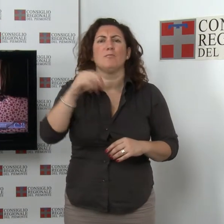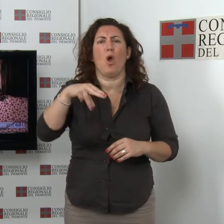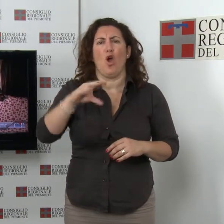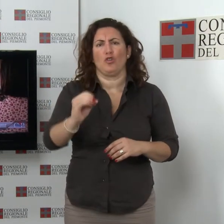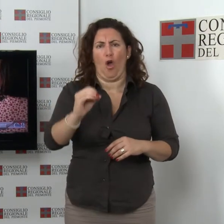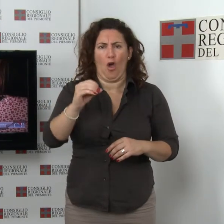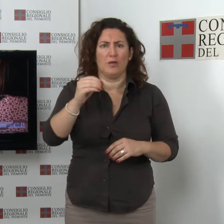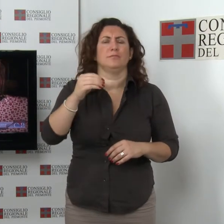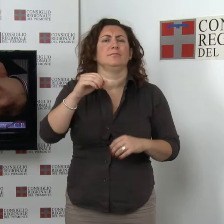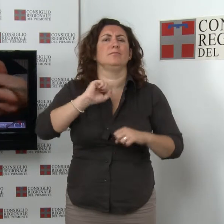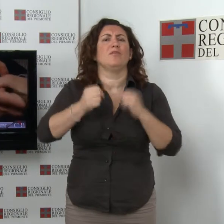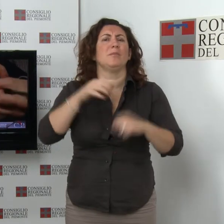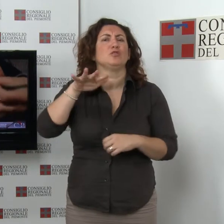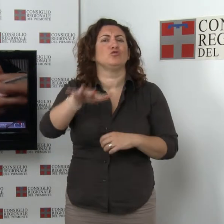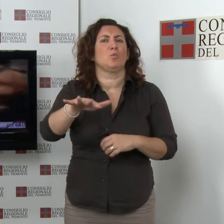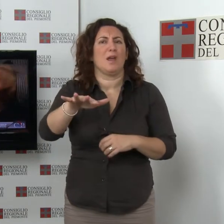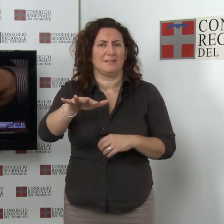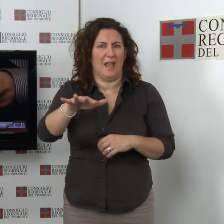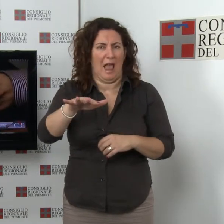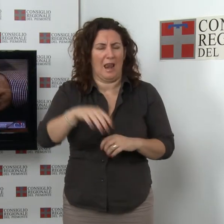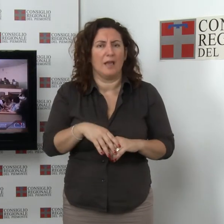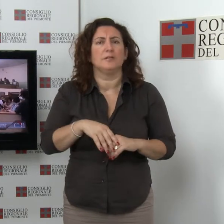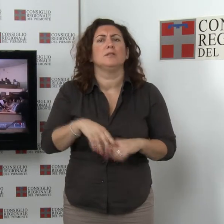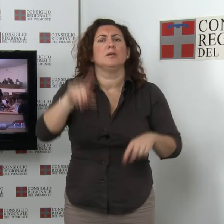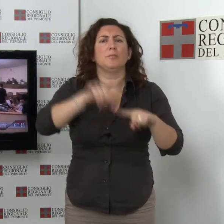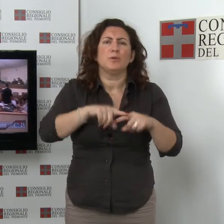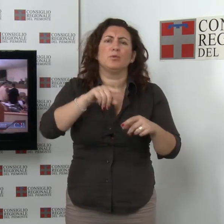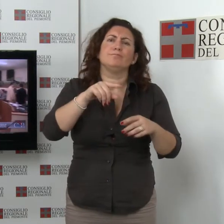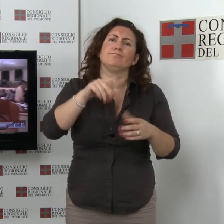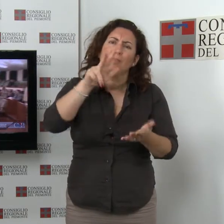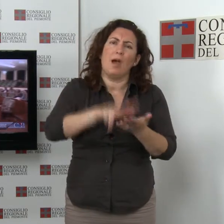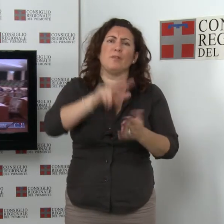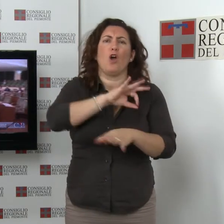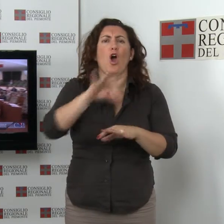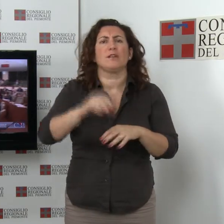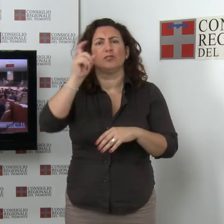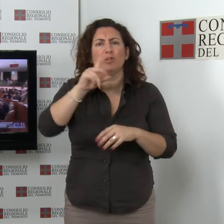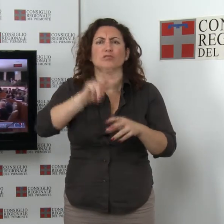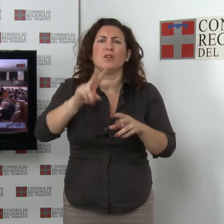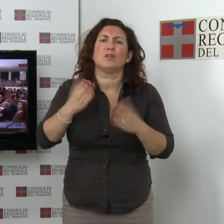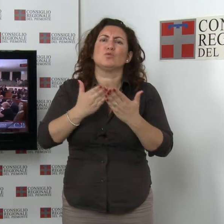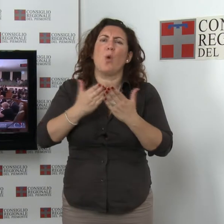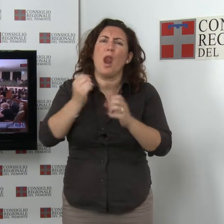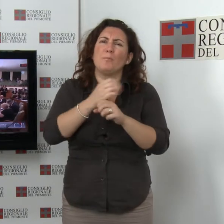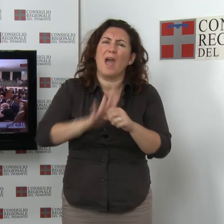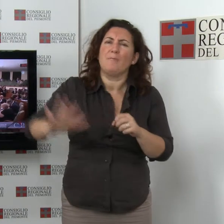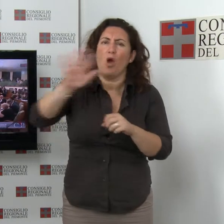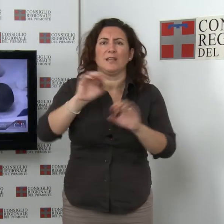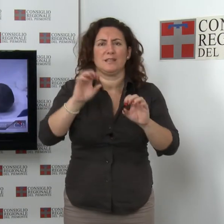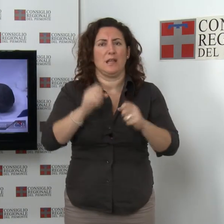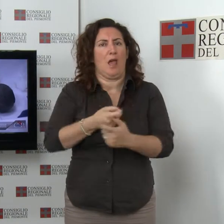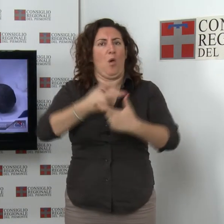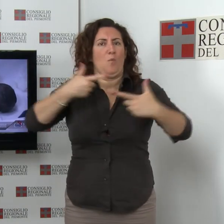approvato un ordine del giorno per avere più insegnanti nelle scuole piemontesi e ha iniziato il dibattito dei documenti di vari gruppi sull